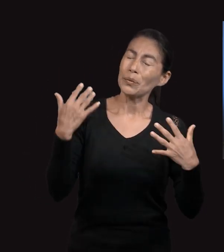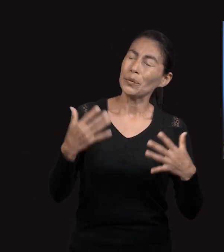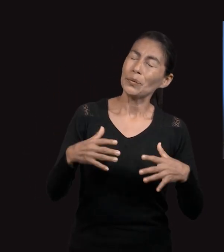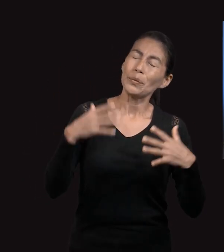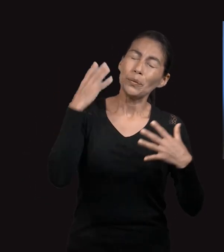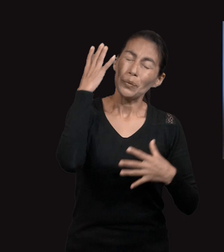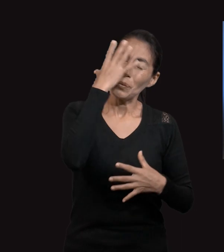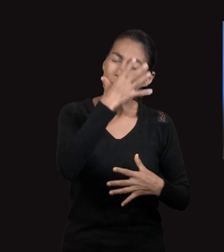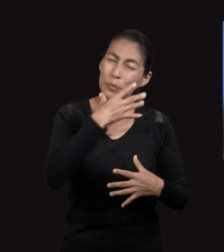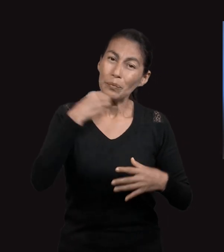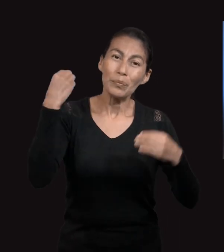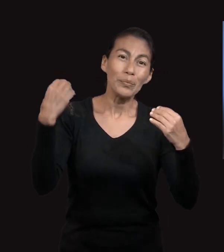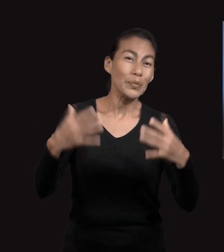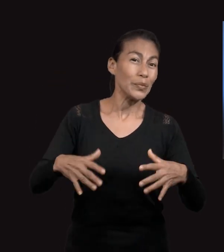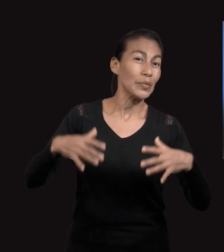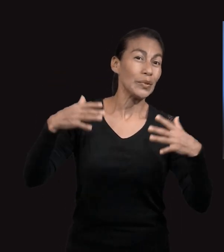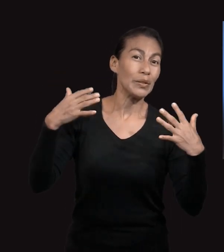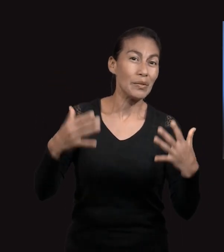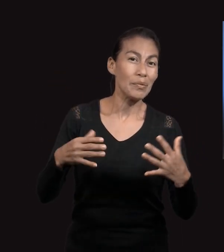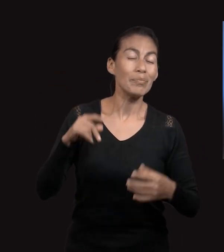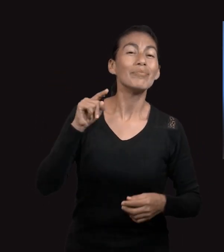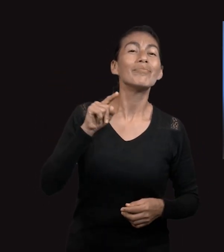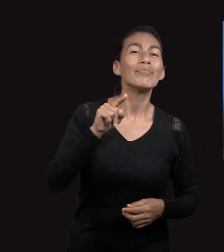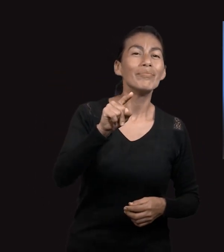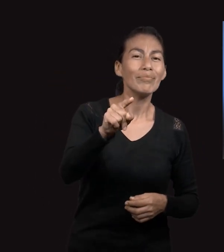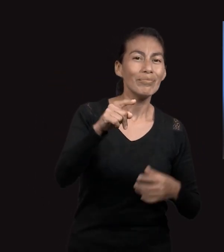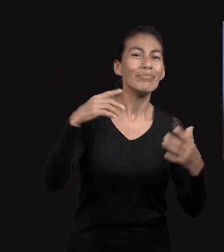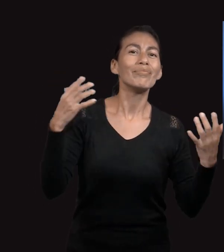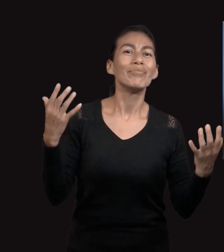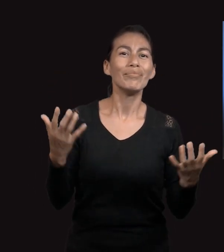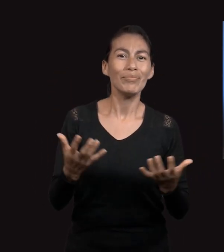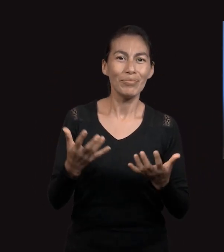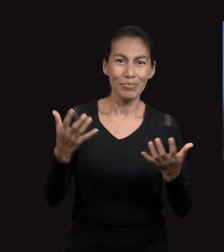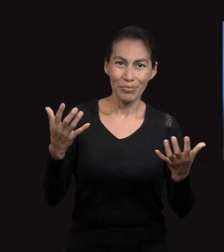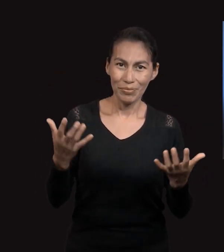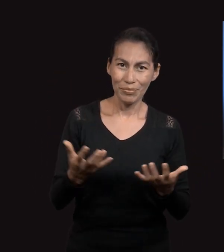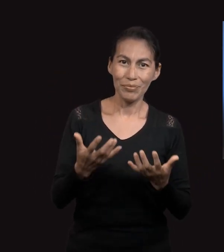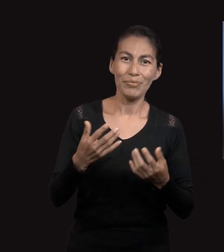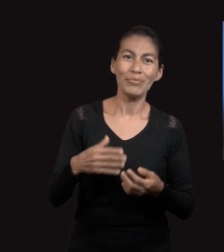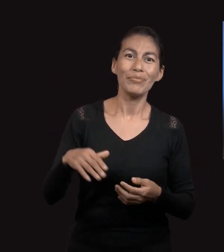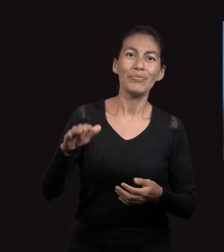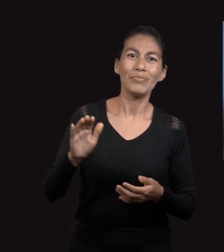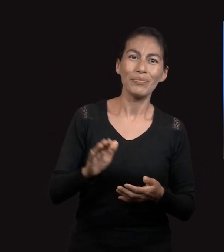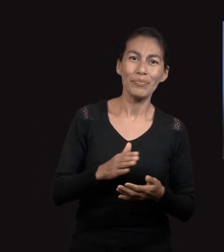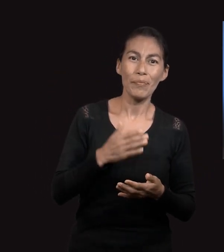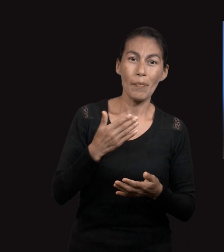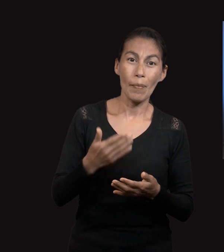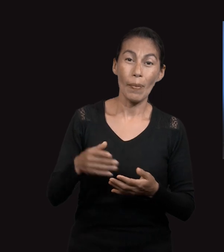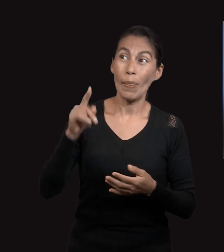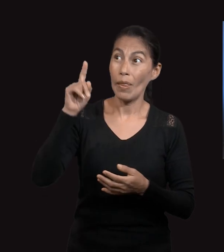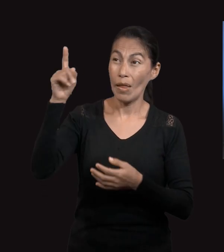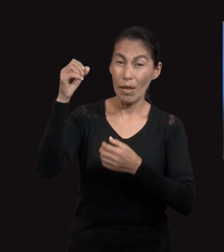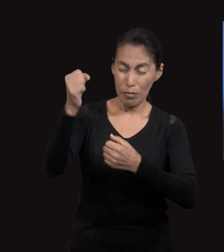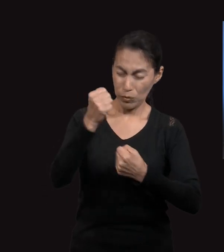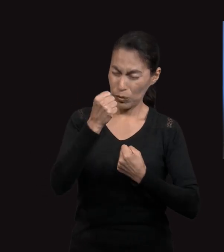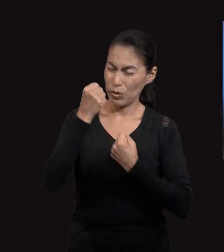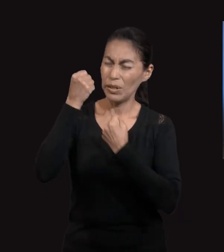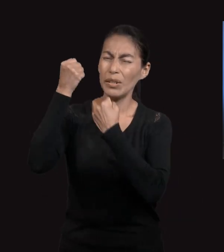inexplicables para ti. Con su poder,